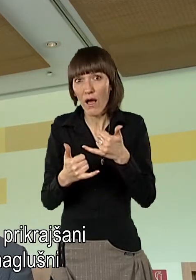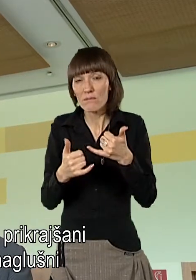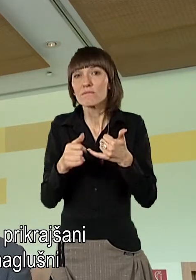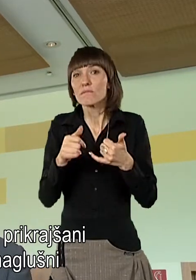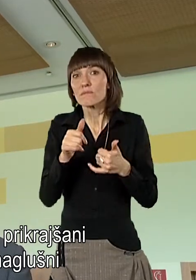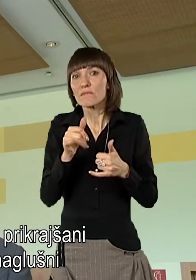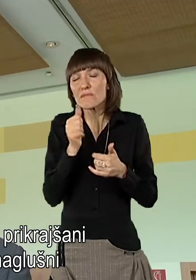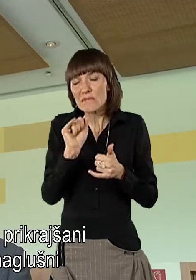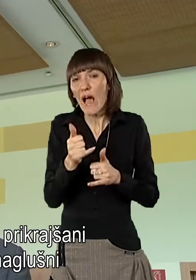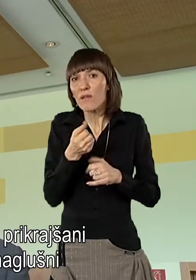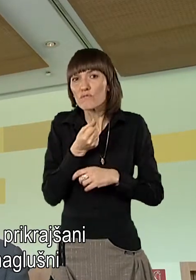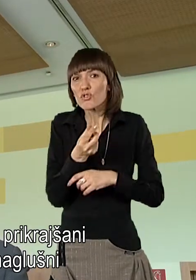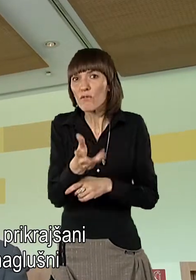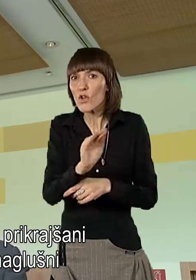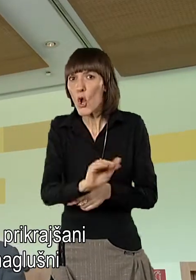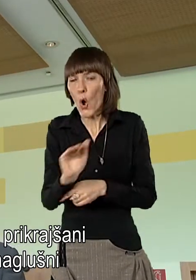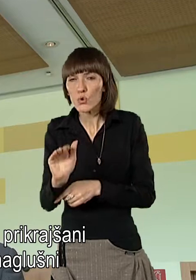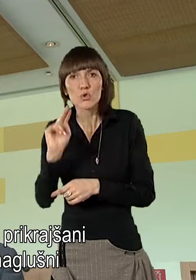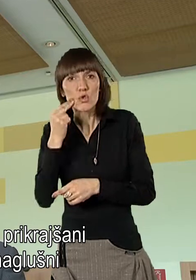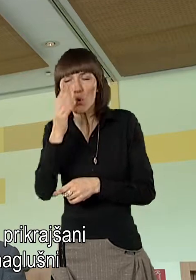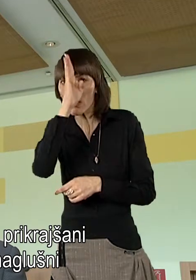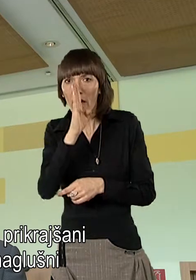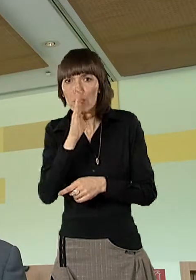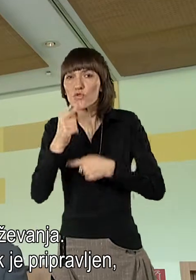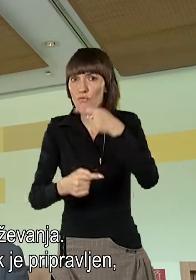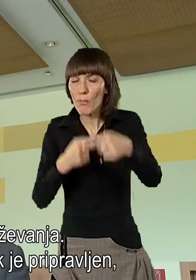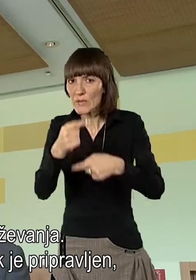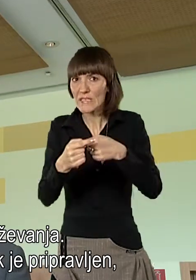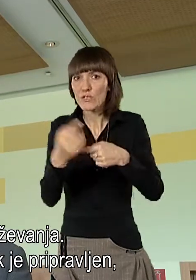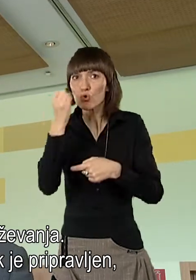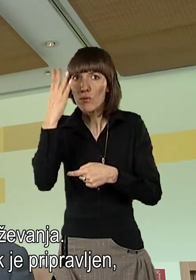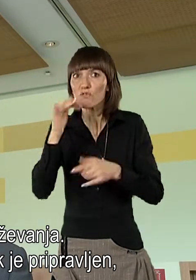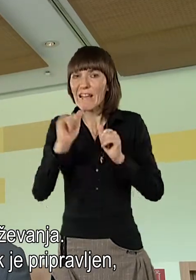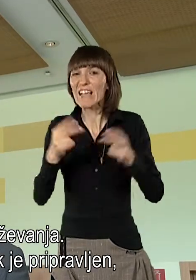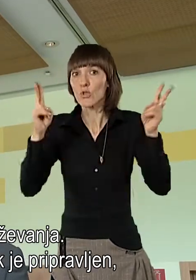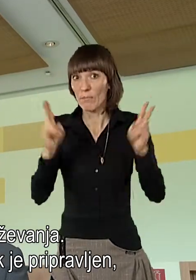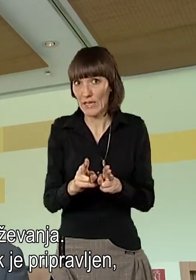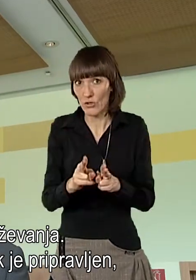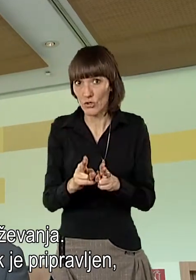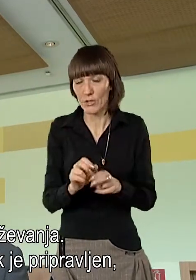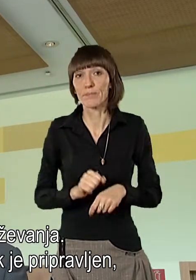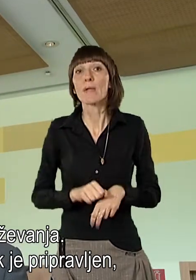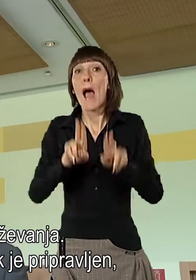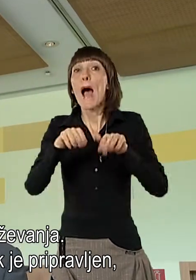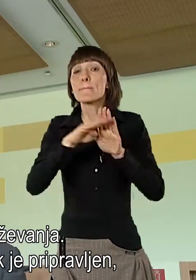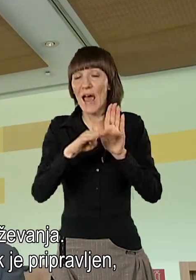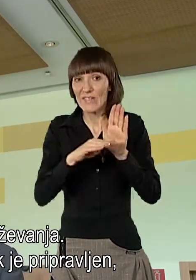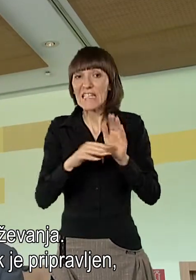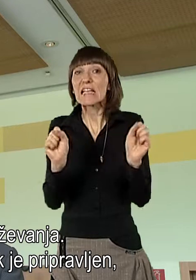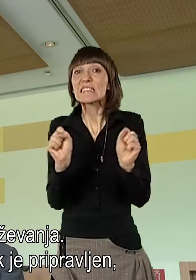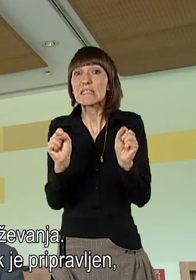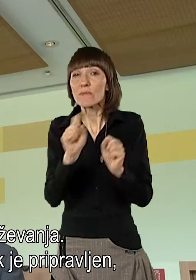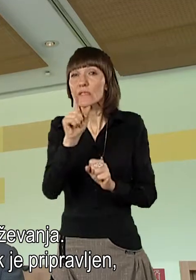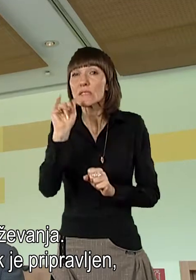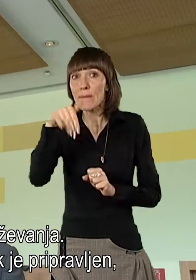prikrajšani številni gluhi in naglušni v procesu zabražovanja. Zakon zimi oziroma pravilnik je